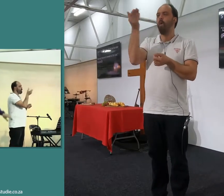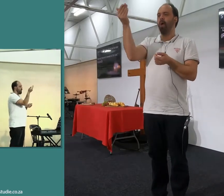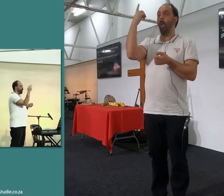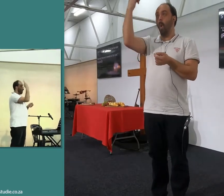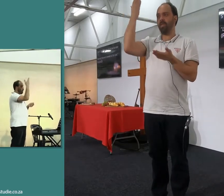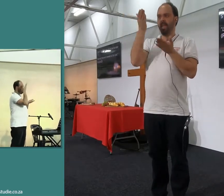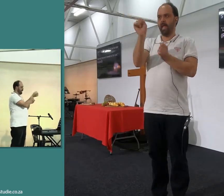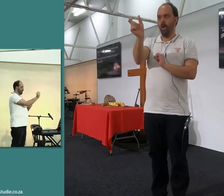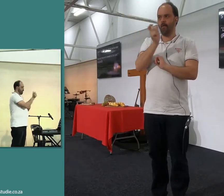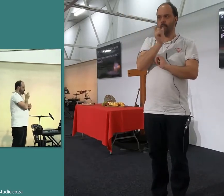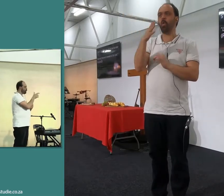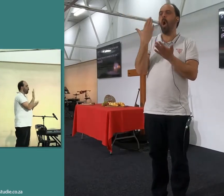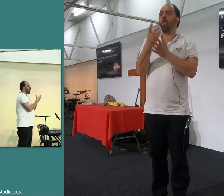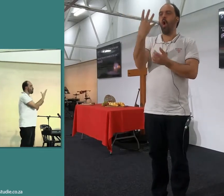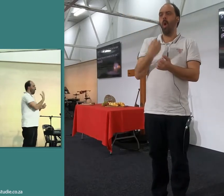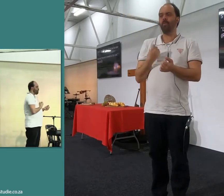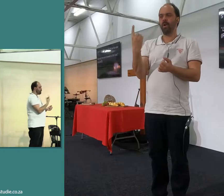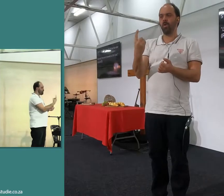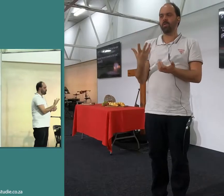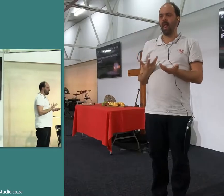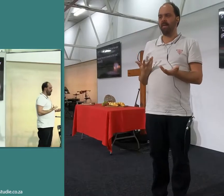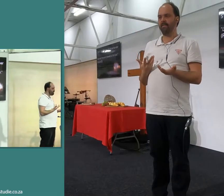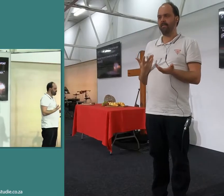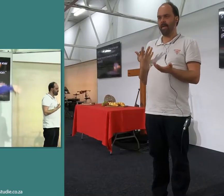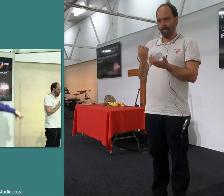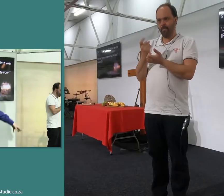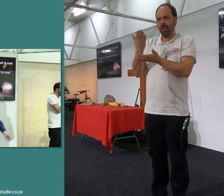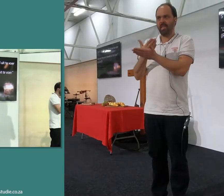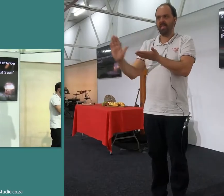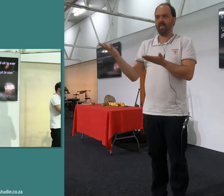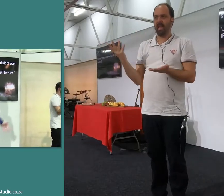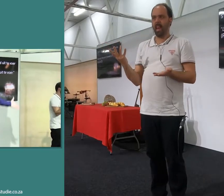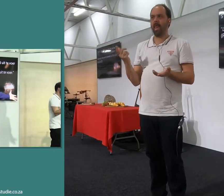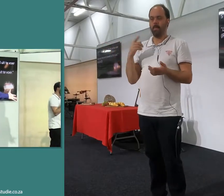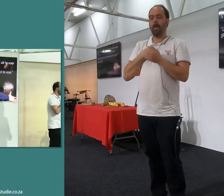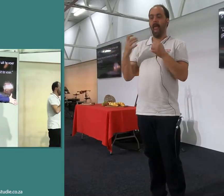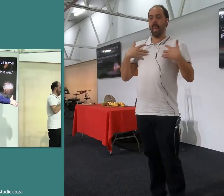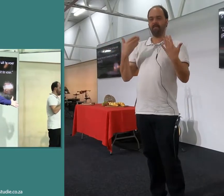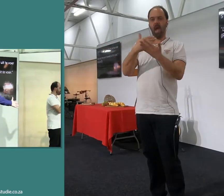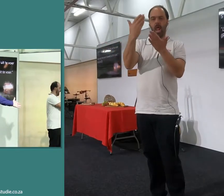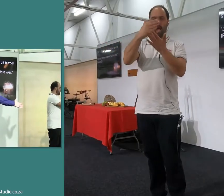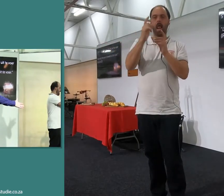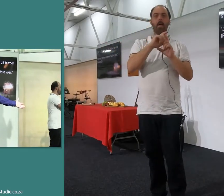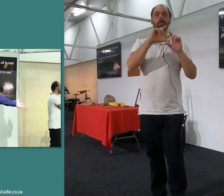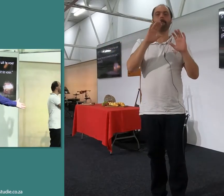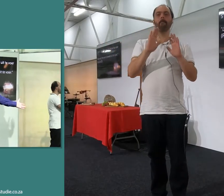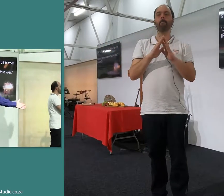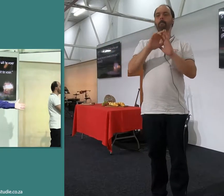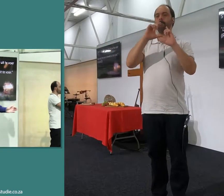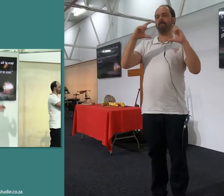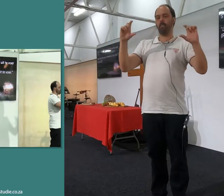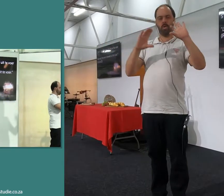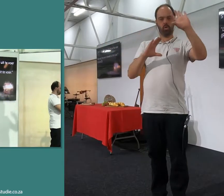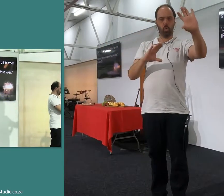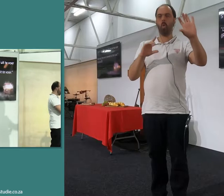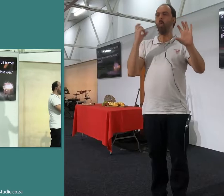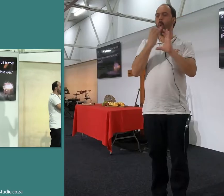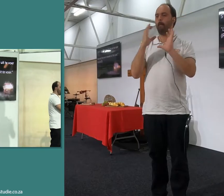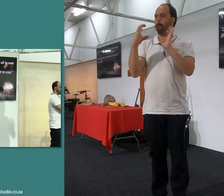stap ek daar uit, en sê, oor, dit was een lekke Bible study, en dit gaan niet aan met my own leven nie, dit helpt niks, nie, en stem jy dit saam, en, en, en, dis waar hier die vers gaan,